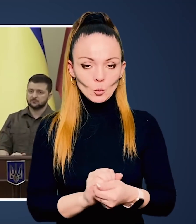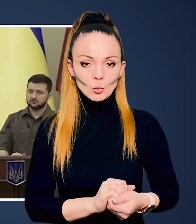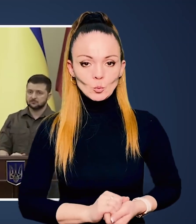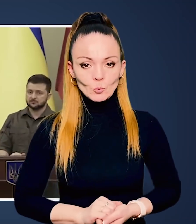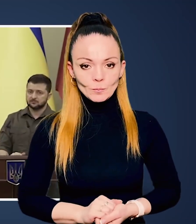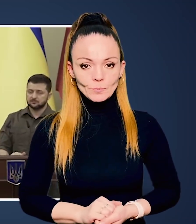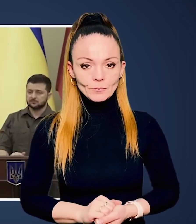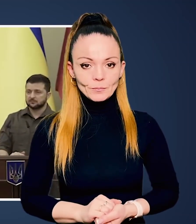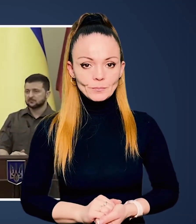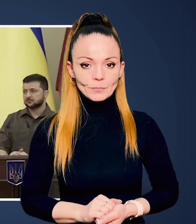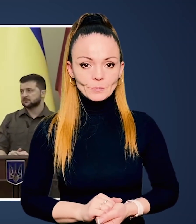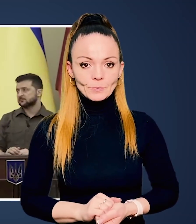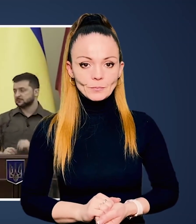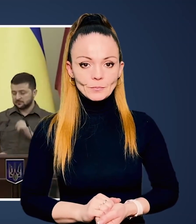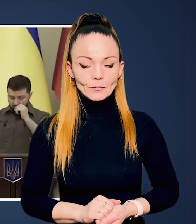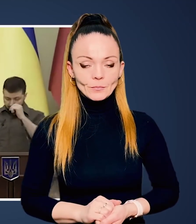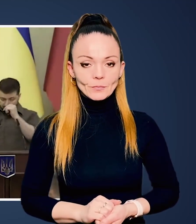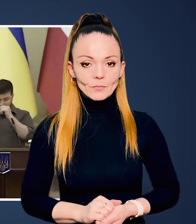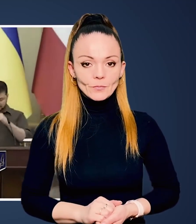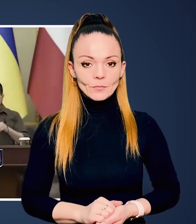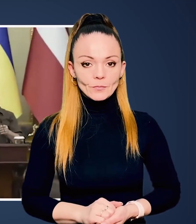буде членом Європейського Союзу.